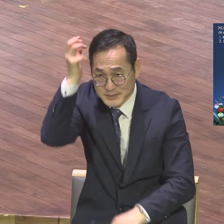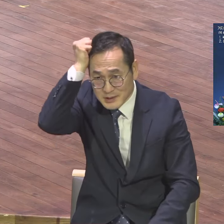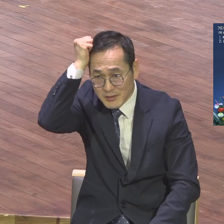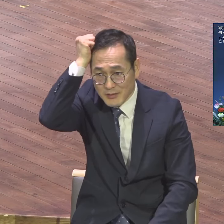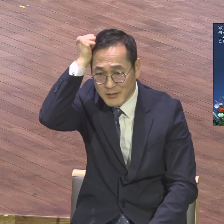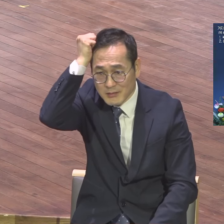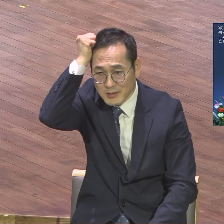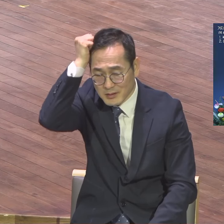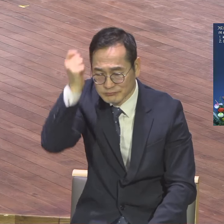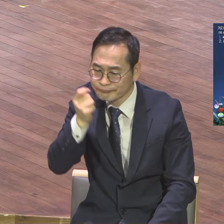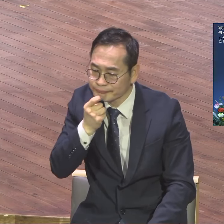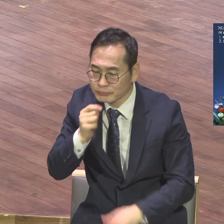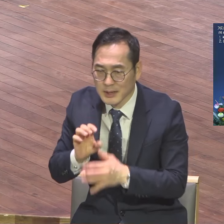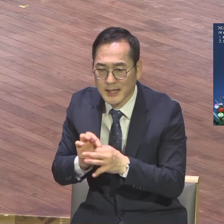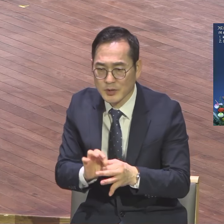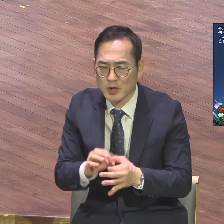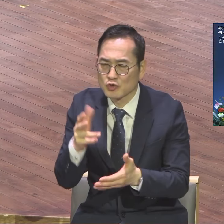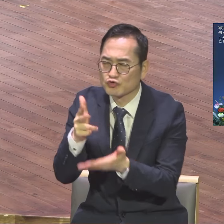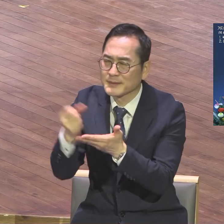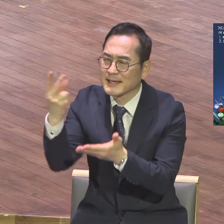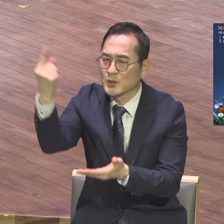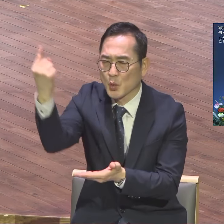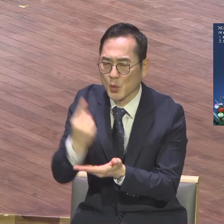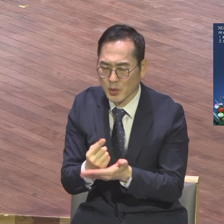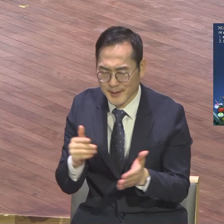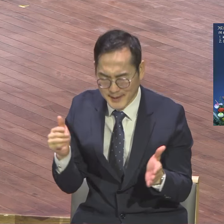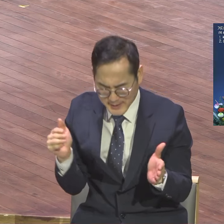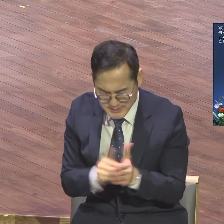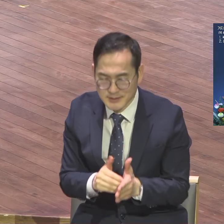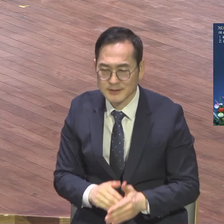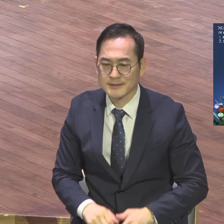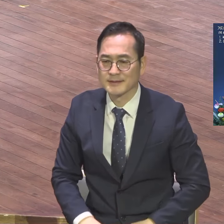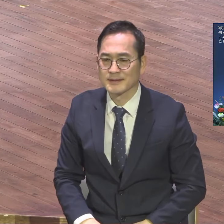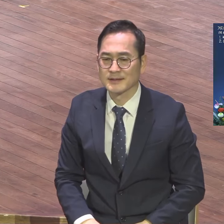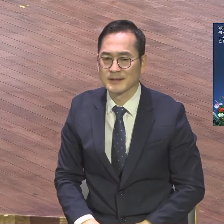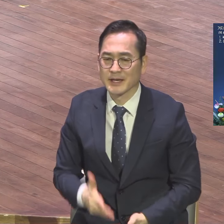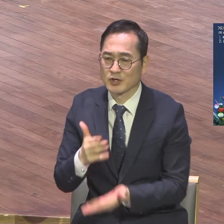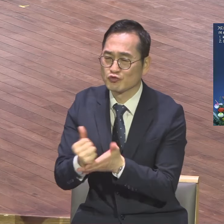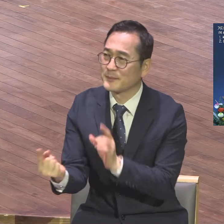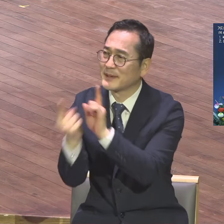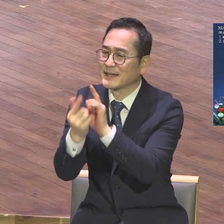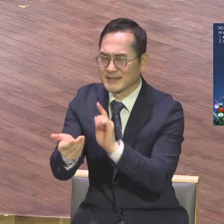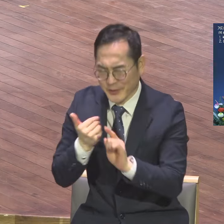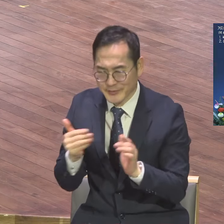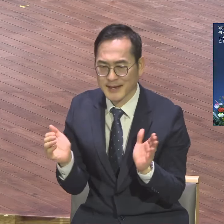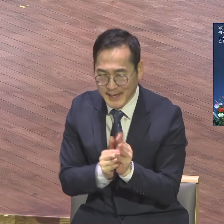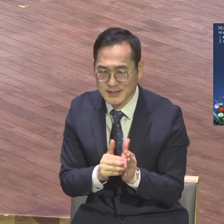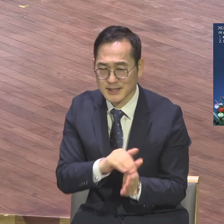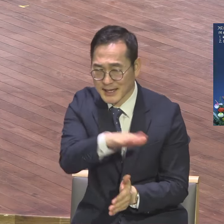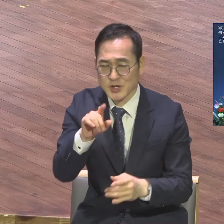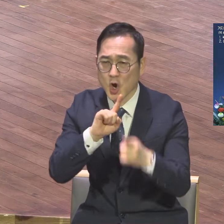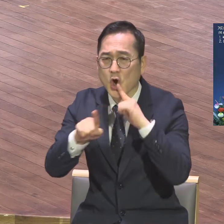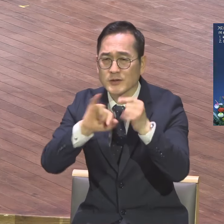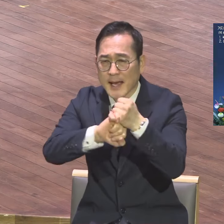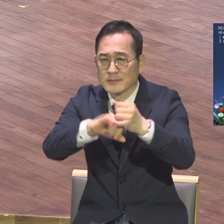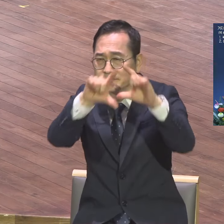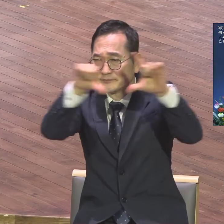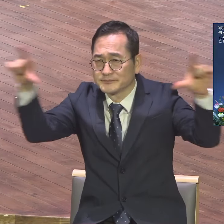주님 다시 오시는 그날까지 우리가 주앱에 서는 그날까지 이 언약 작곡 기도하시기 바랍니다 그리고